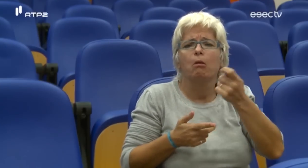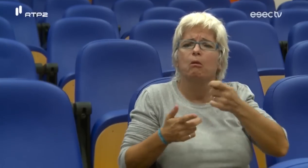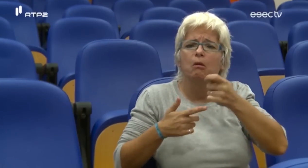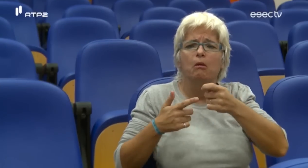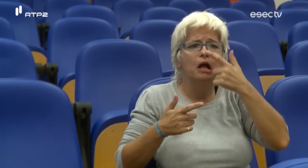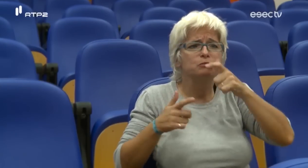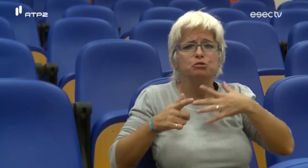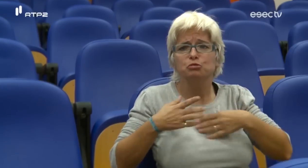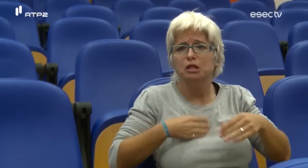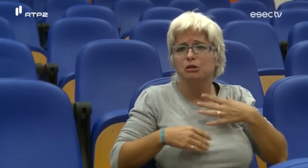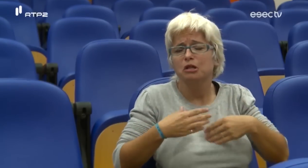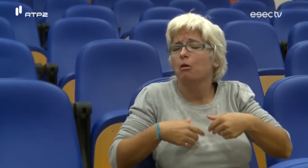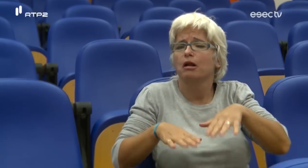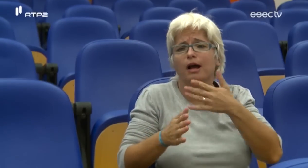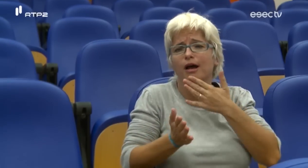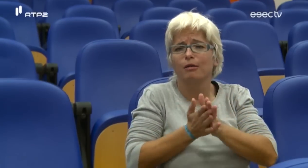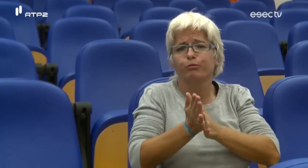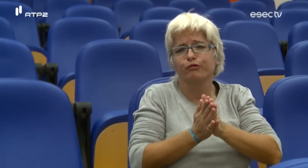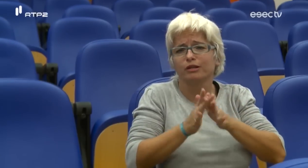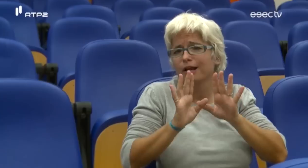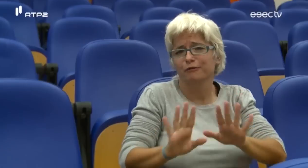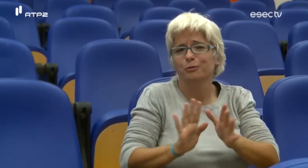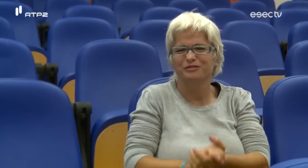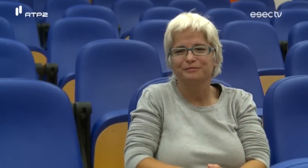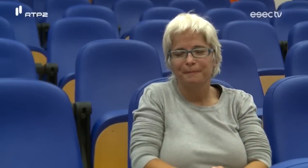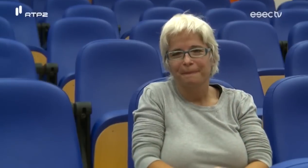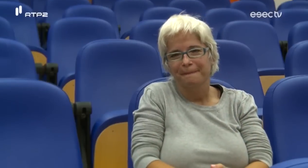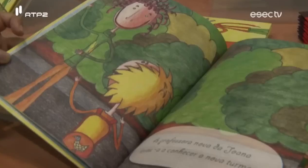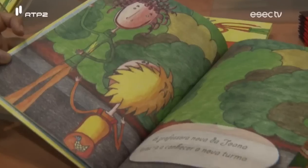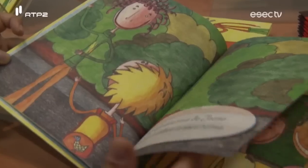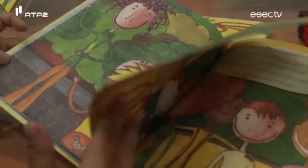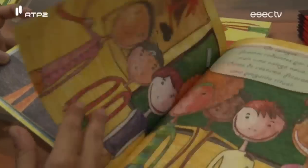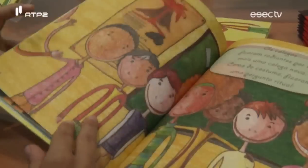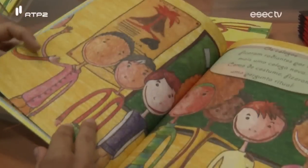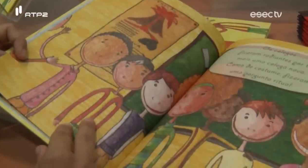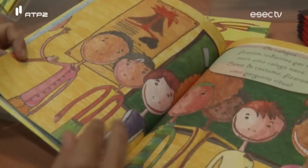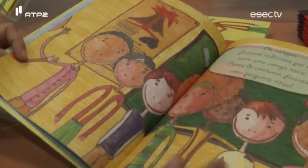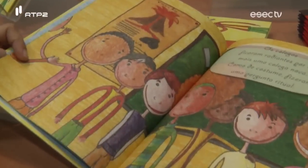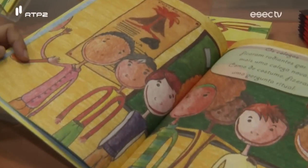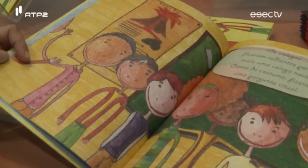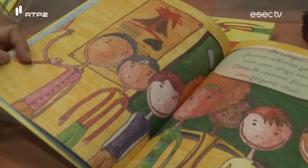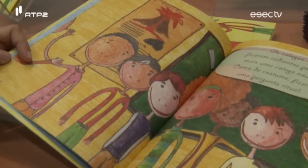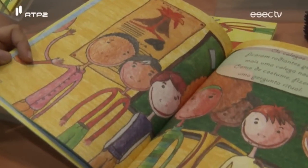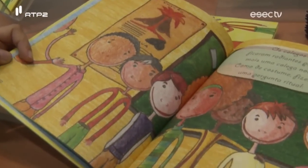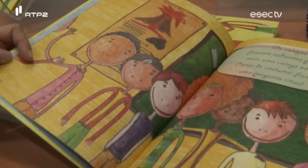mim própria nos meus tempos livres e pensei que para evitar chamar alguém de fora pensei que era mais barato de fazer neste